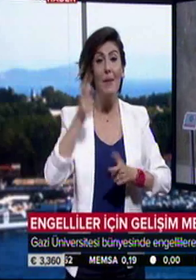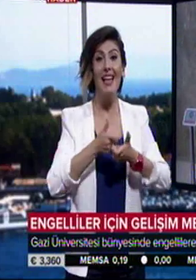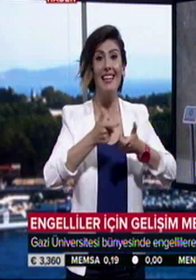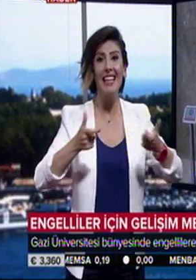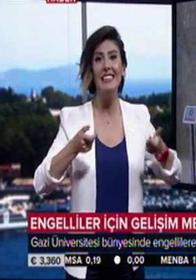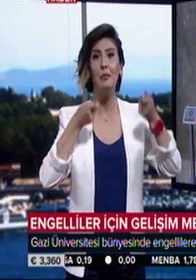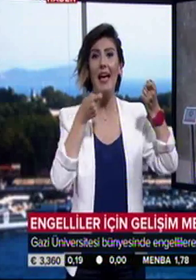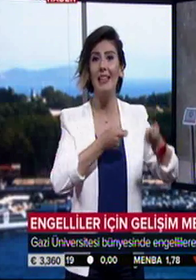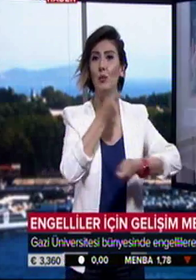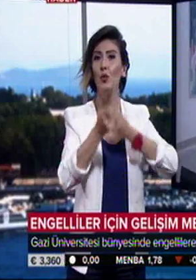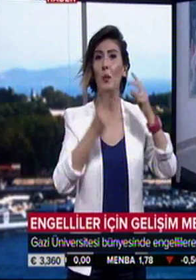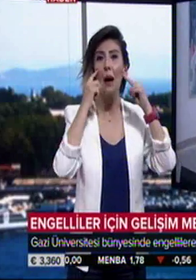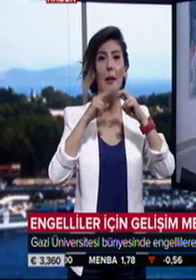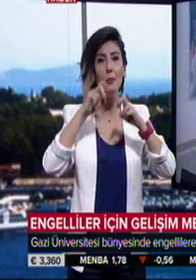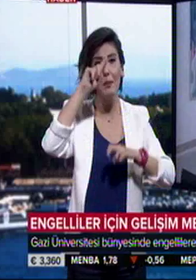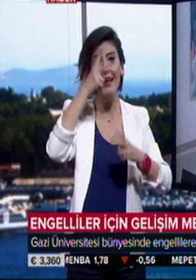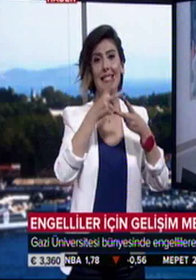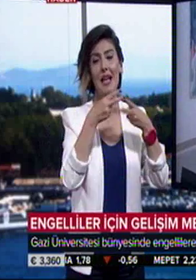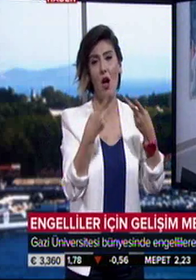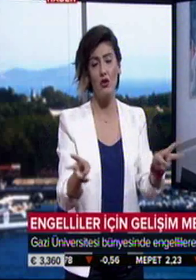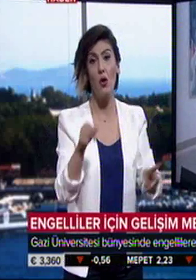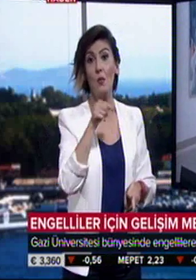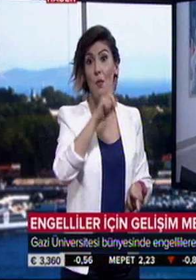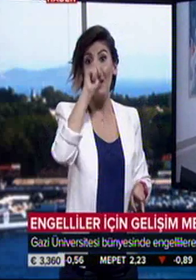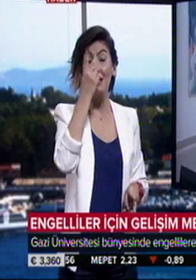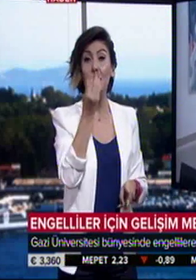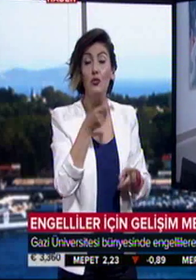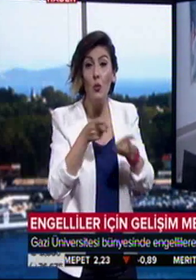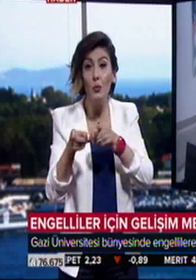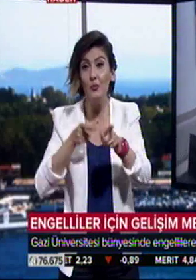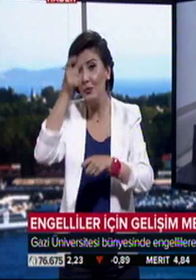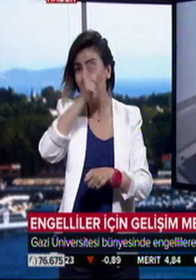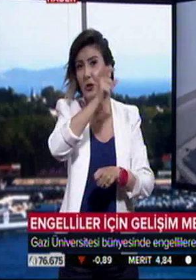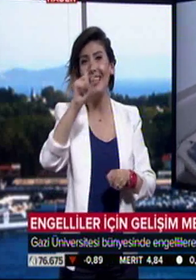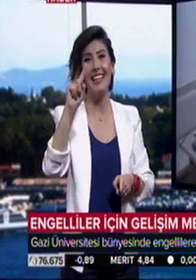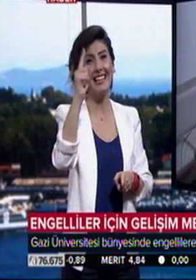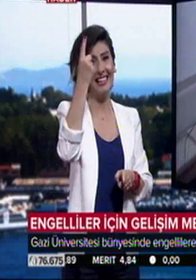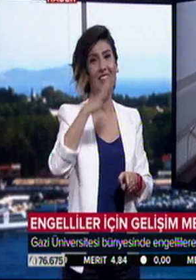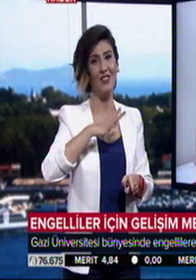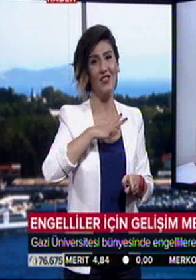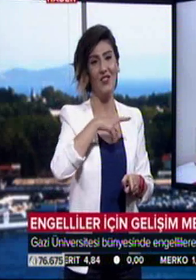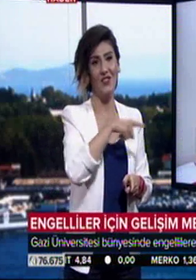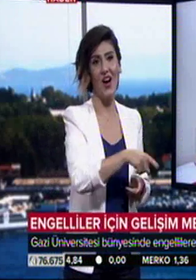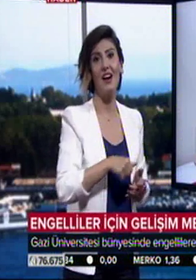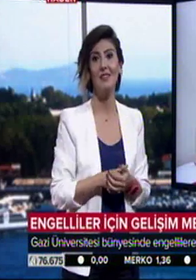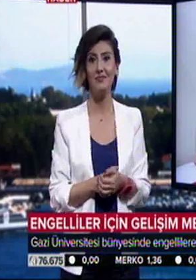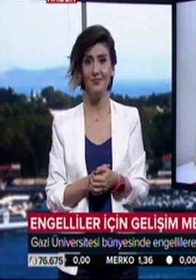Araştırma Merkezi açıldı. Bu merkez birçok yönüyle Türkiye'de ilk olma niteliği taşıyor. Öğimin temel farkı